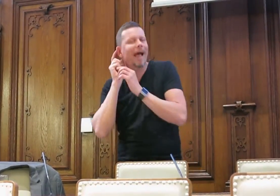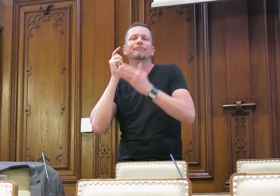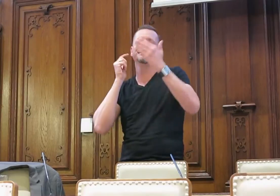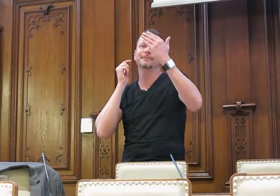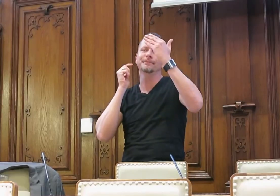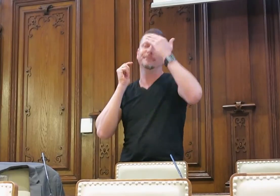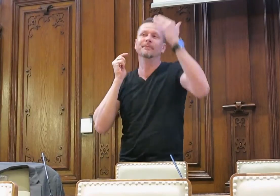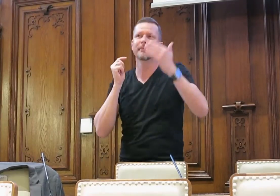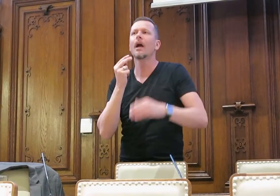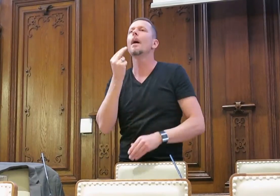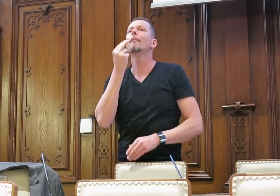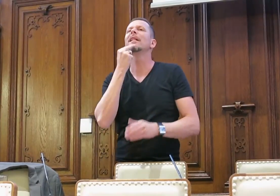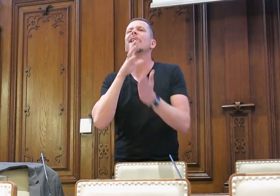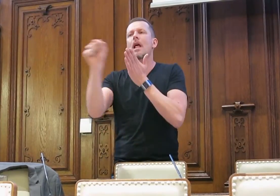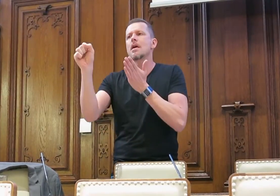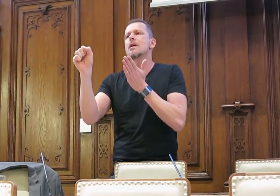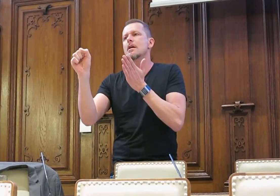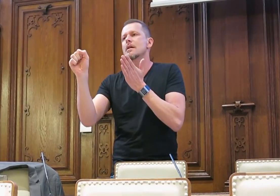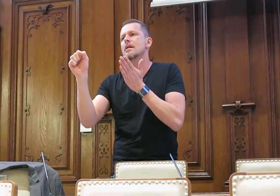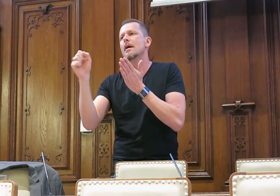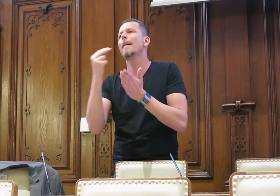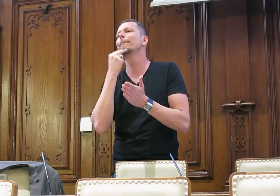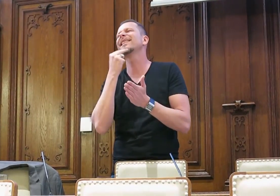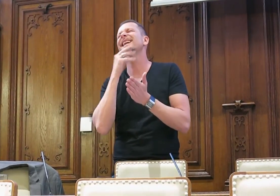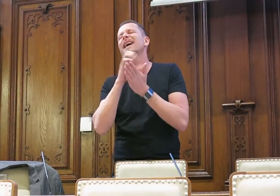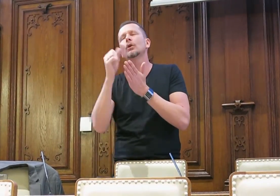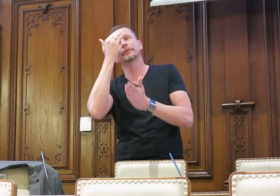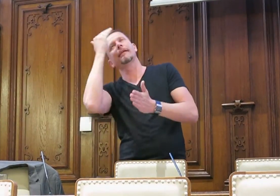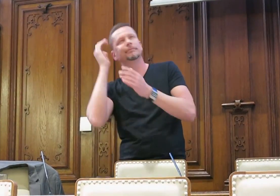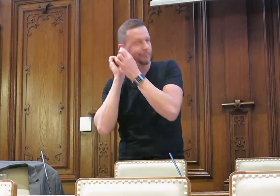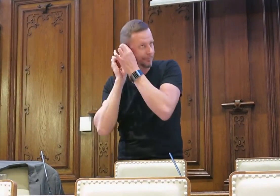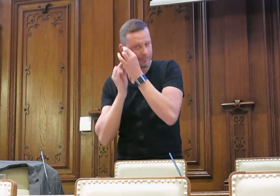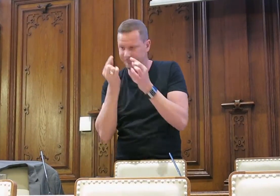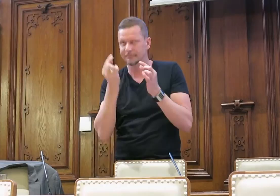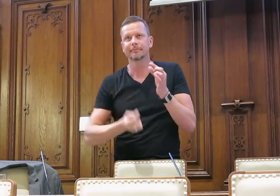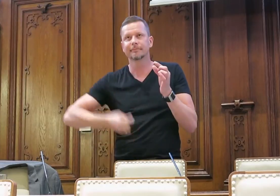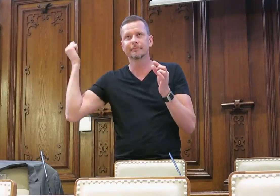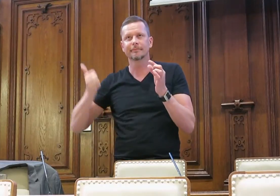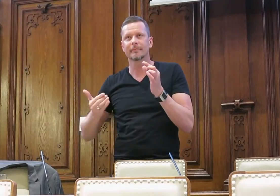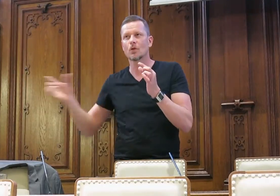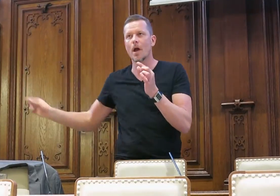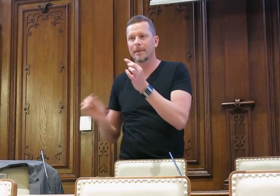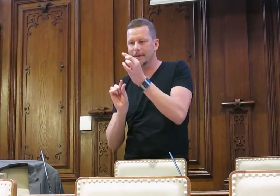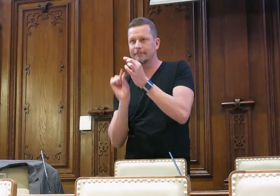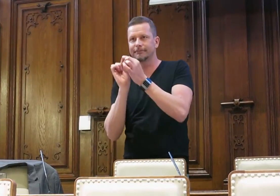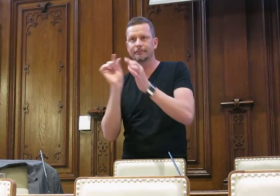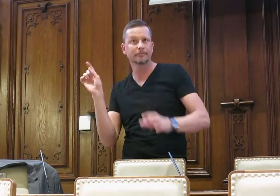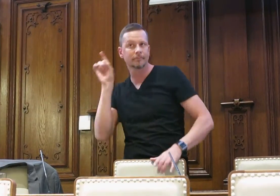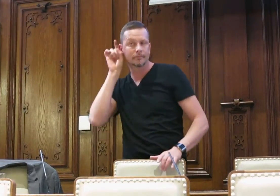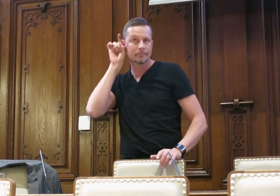denn wie höre ich mich so schlecht? Ach, sowieso, weiß schon, die Batterie ist leer, gut, nimmt sein Hörgerät, nimmt